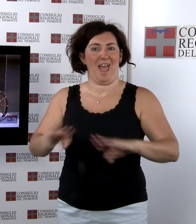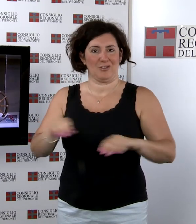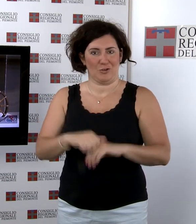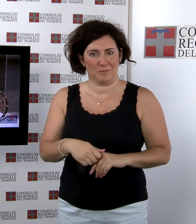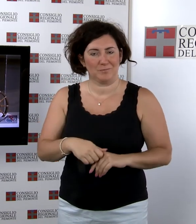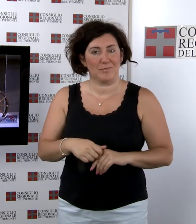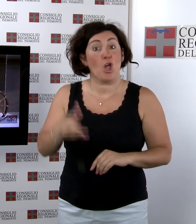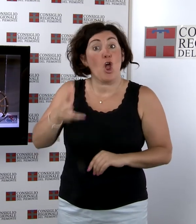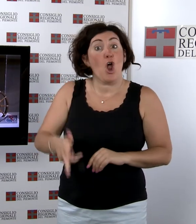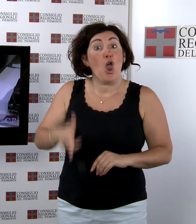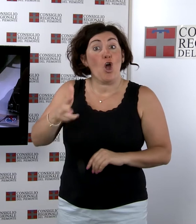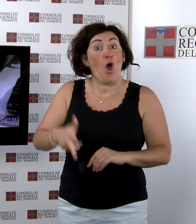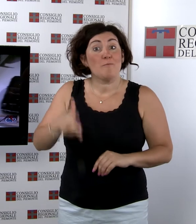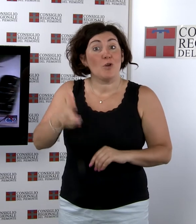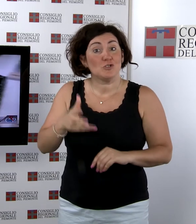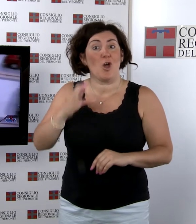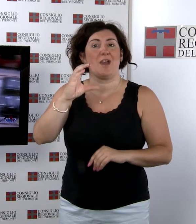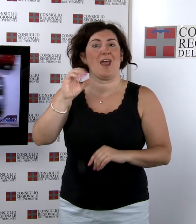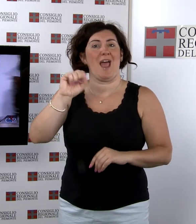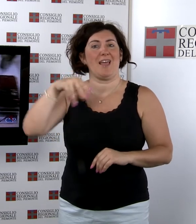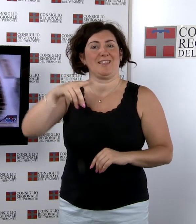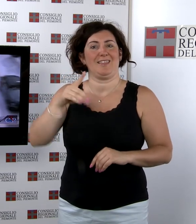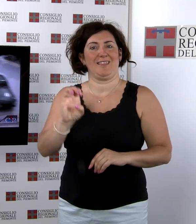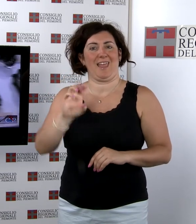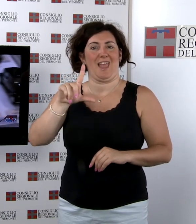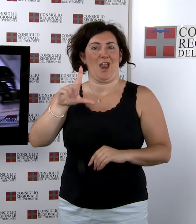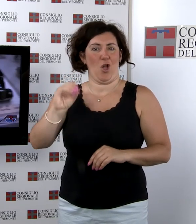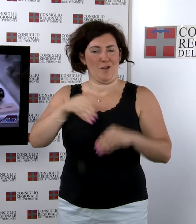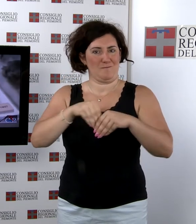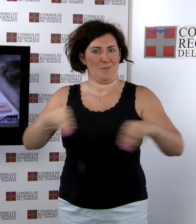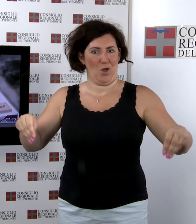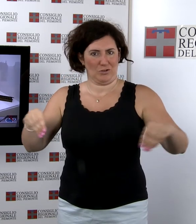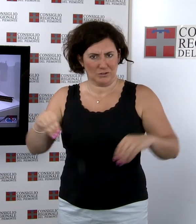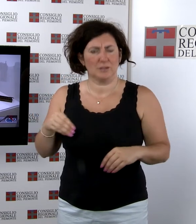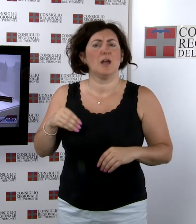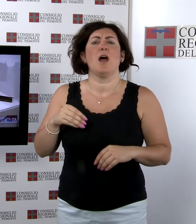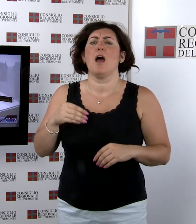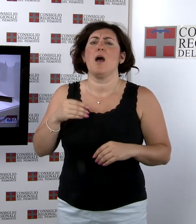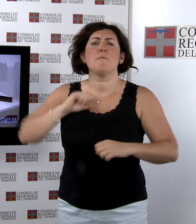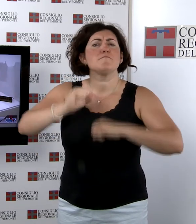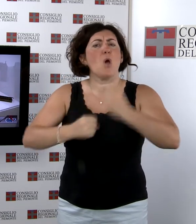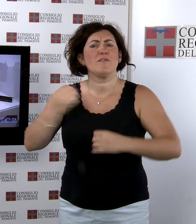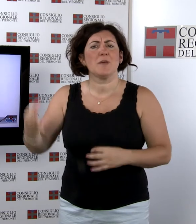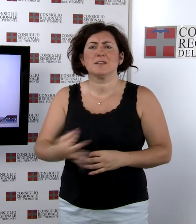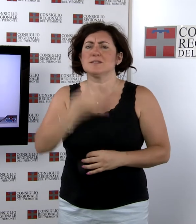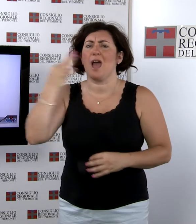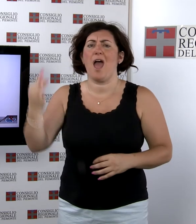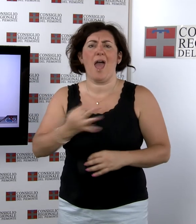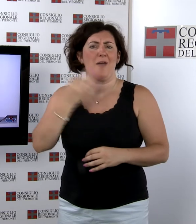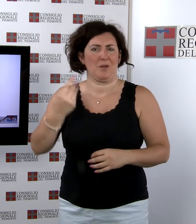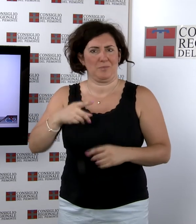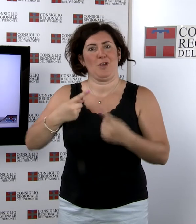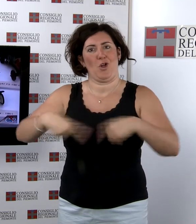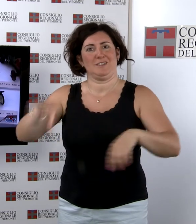In carrozza, a cavallo, in treno, in auto Comunque sempre in movimento Sono i temi ritratti nella singolare mostra promossa dal Consiglio